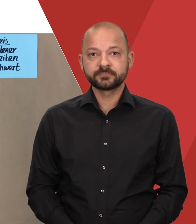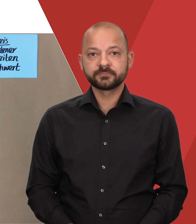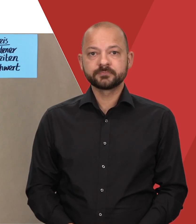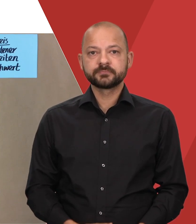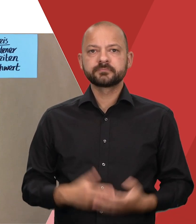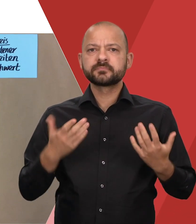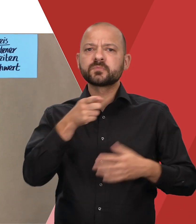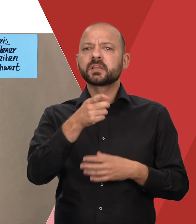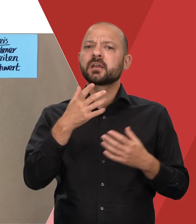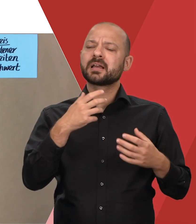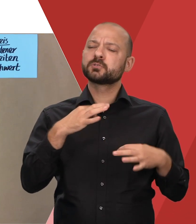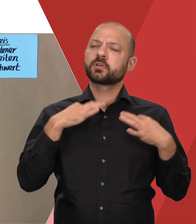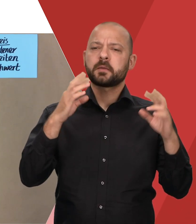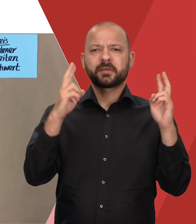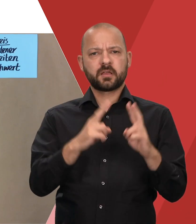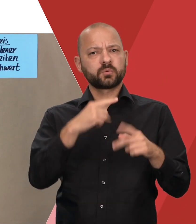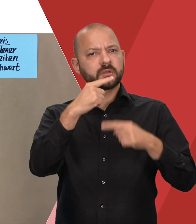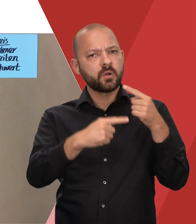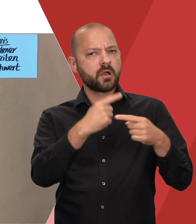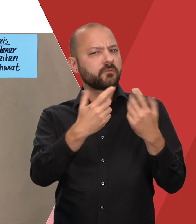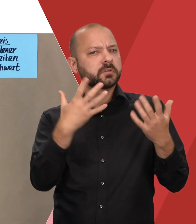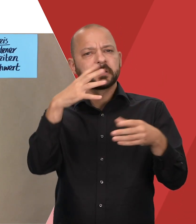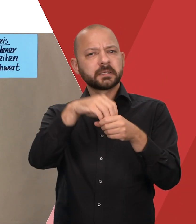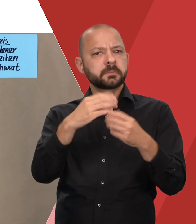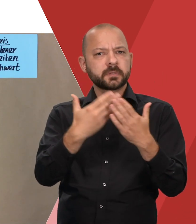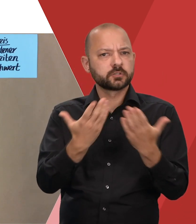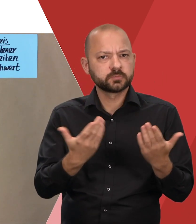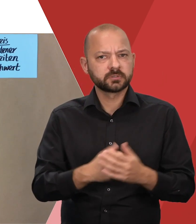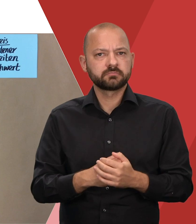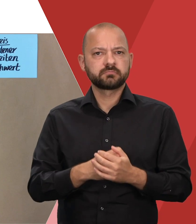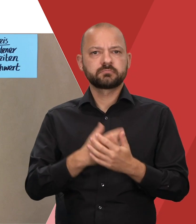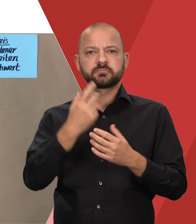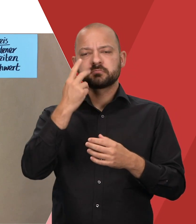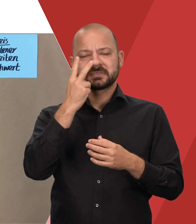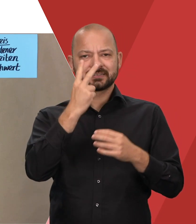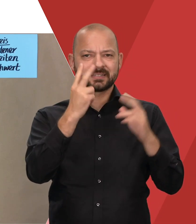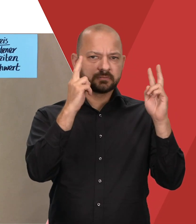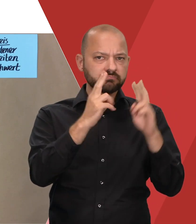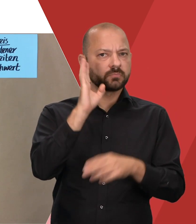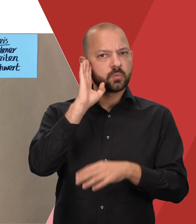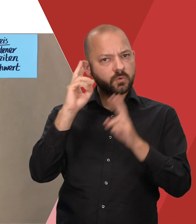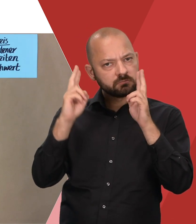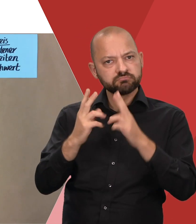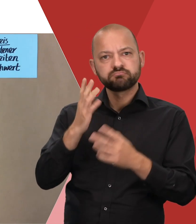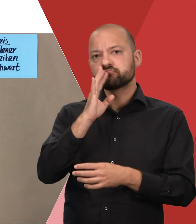Zu den dauerhaften gesundheitlichen Beeinträchtigungen zählen unter anderem die Beeinträchtigung des Sehens, Hörens,